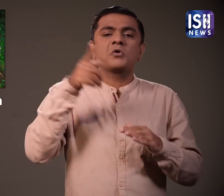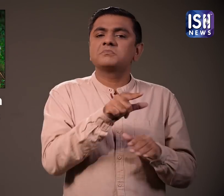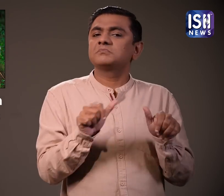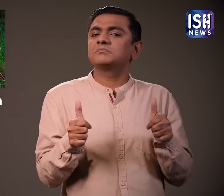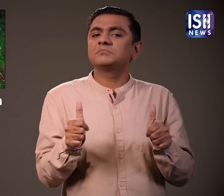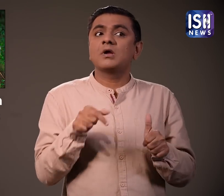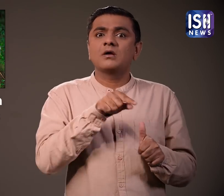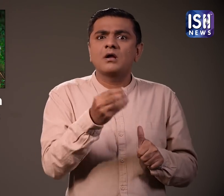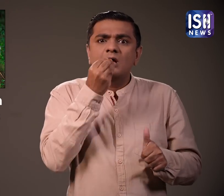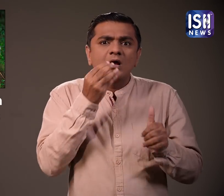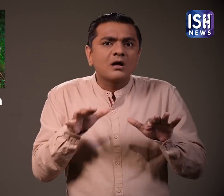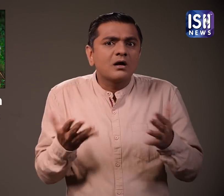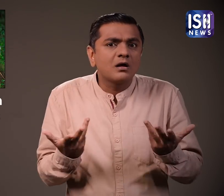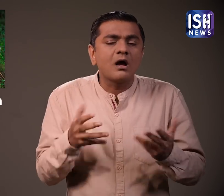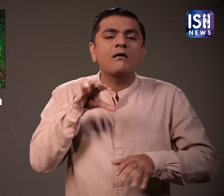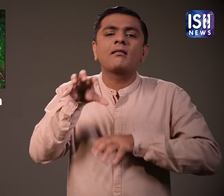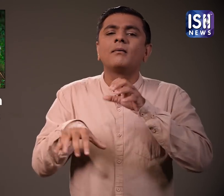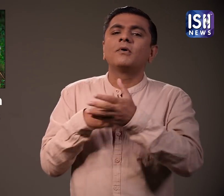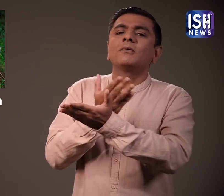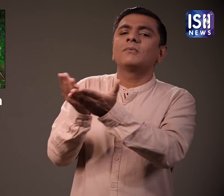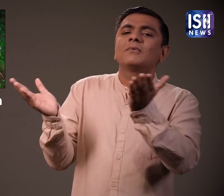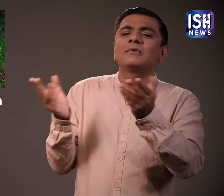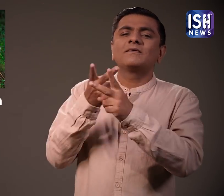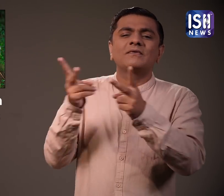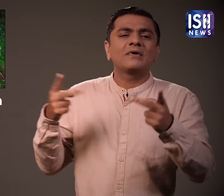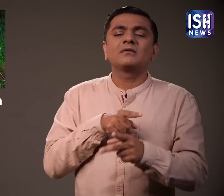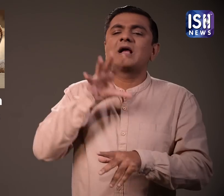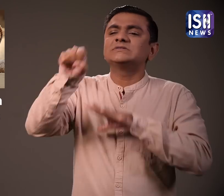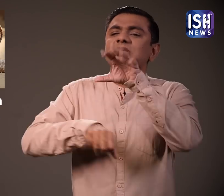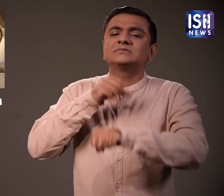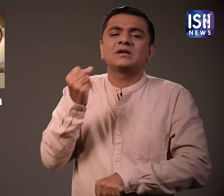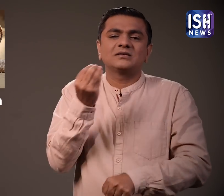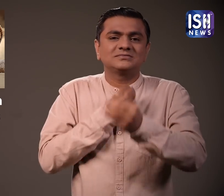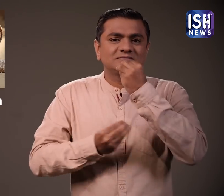वे मासाहारी है और अन्य जानवरों को खाते हैं